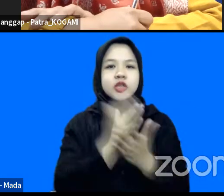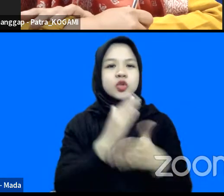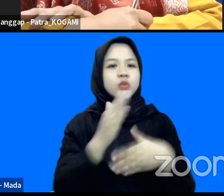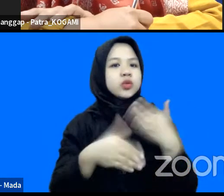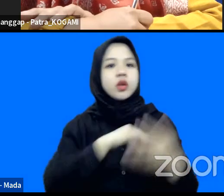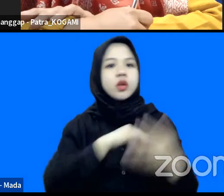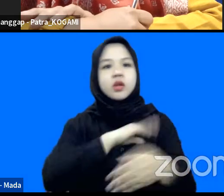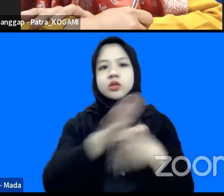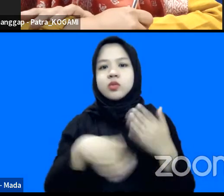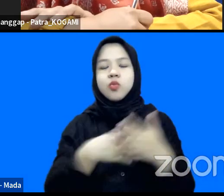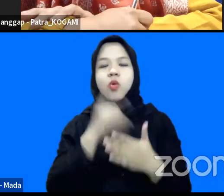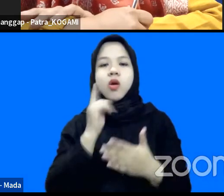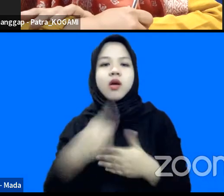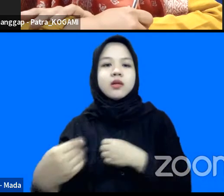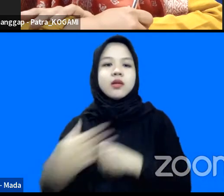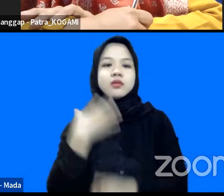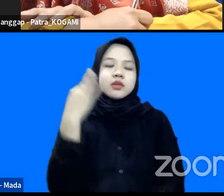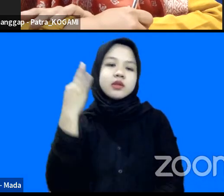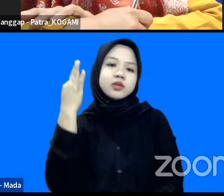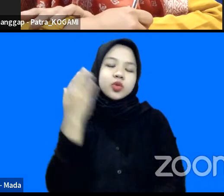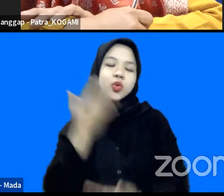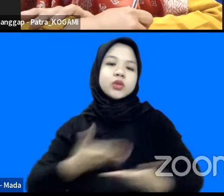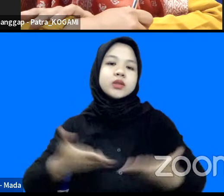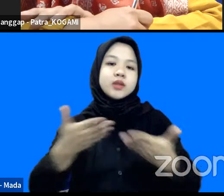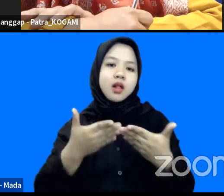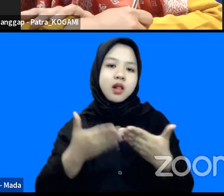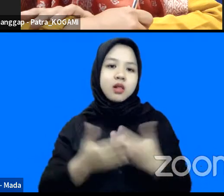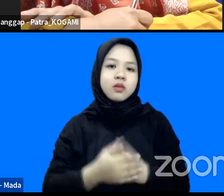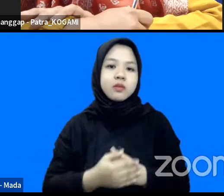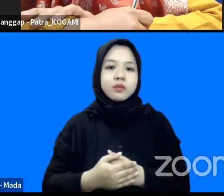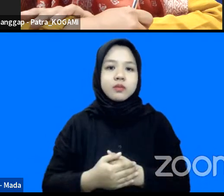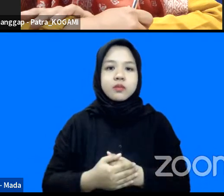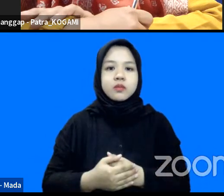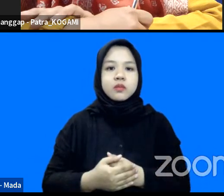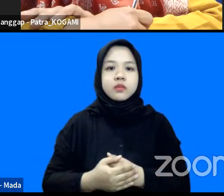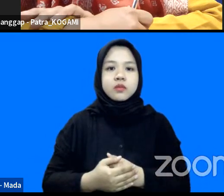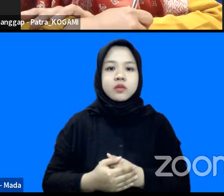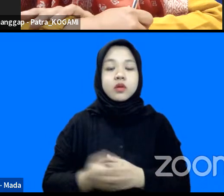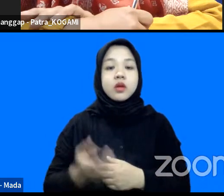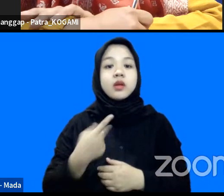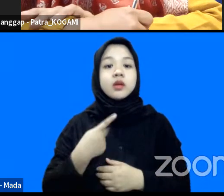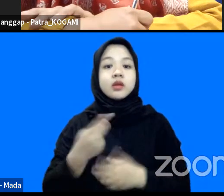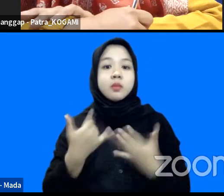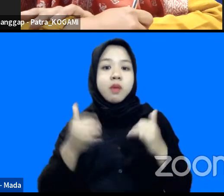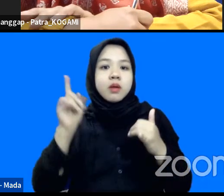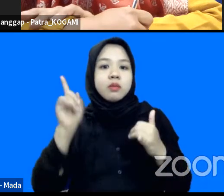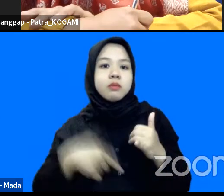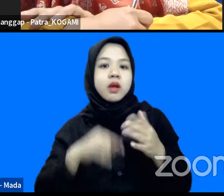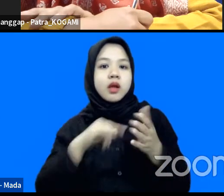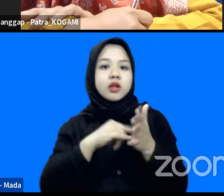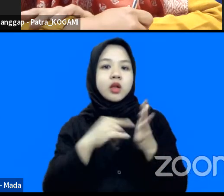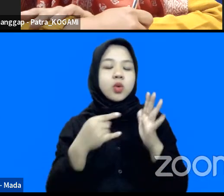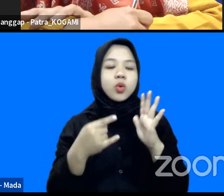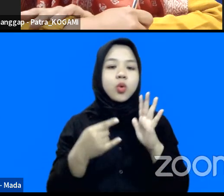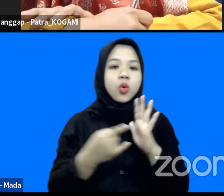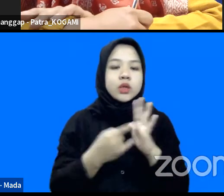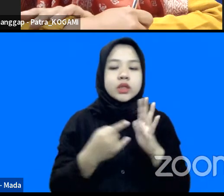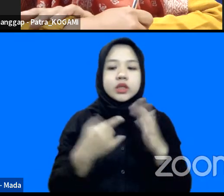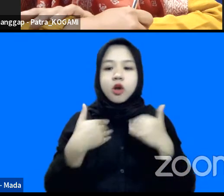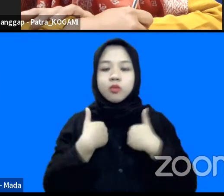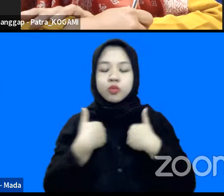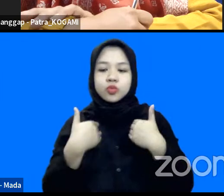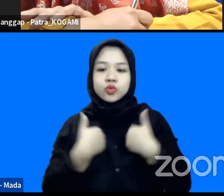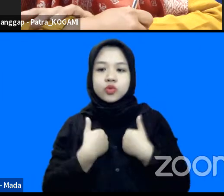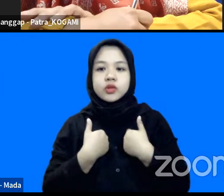punya konsekuensi sosial termasuk apalagi kita bermain dengan teknologi yang memiliki